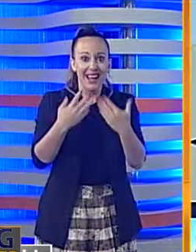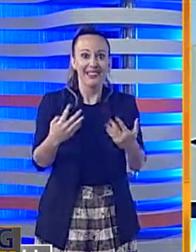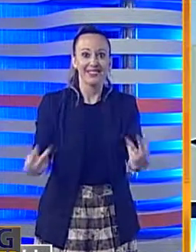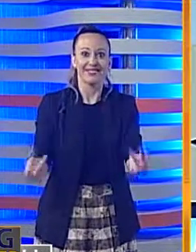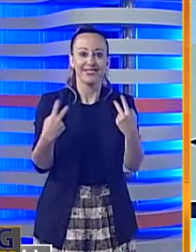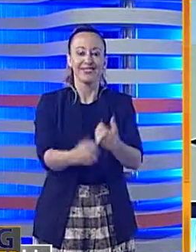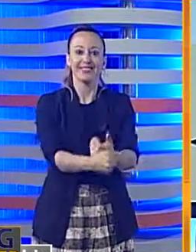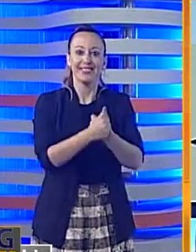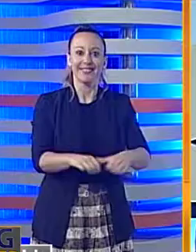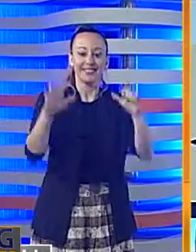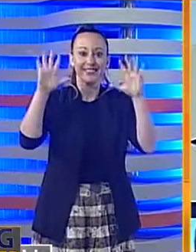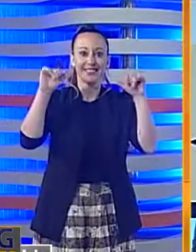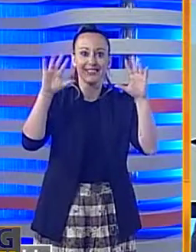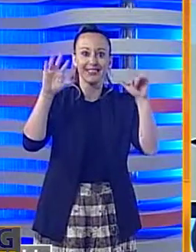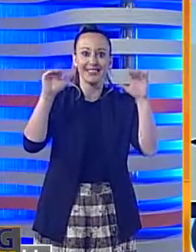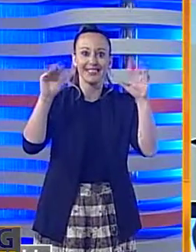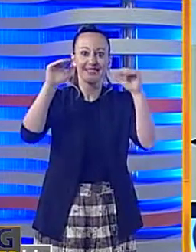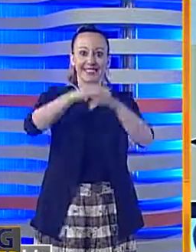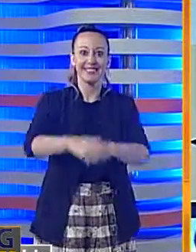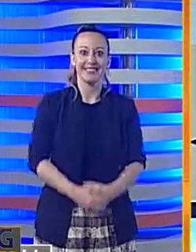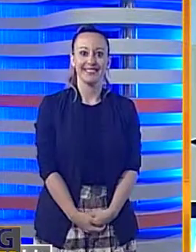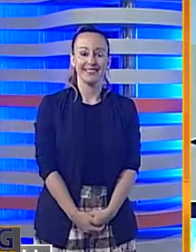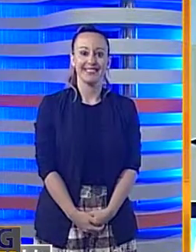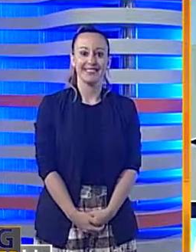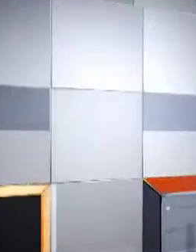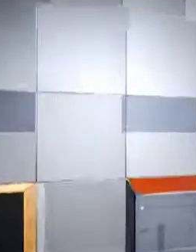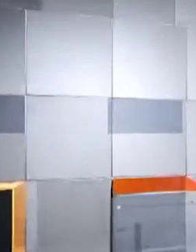Grazie per essere stati con noi e arrivederci.